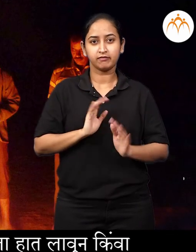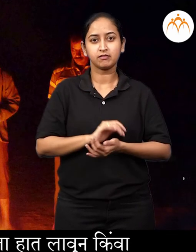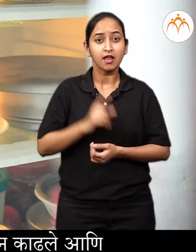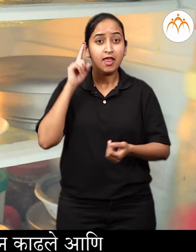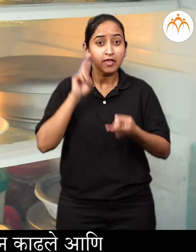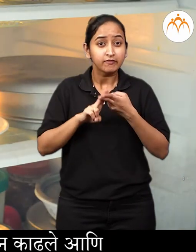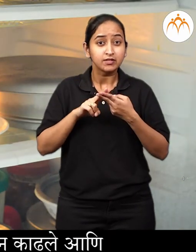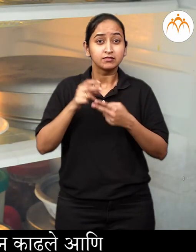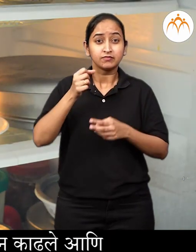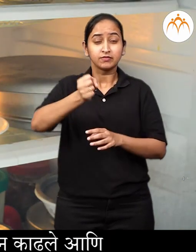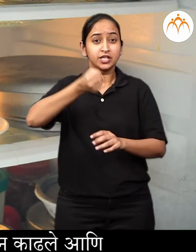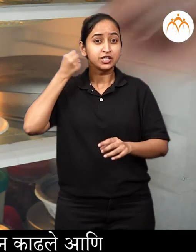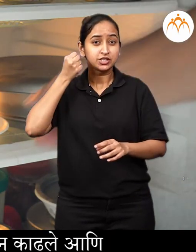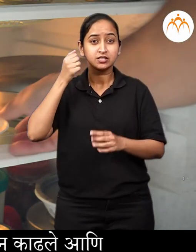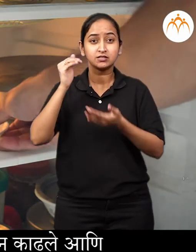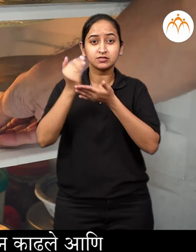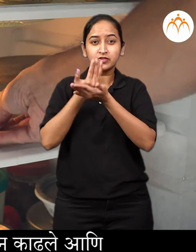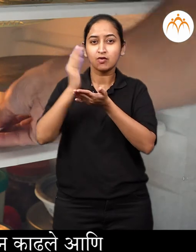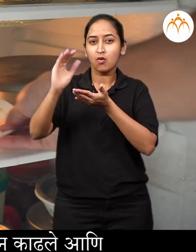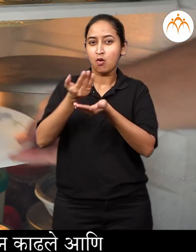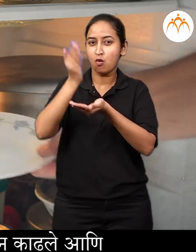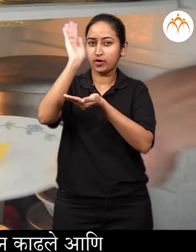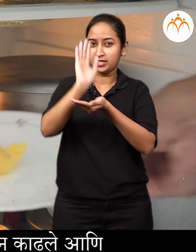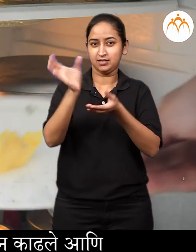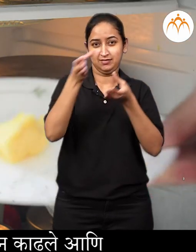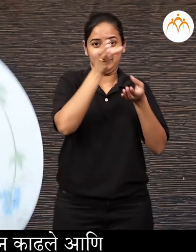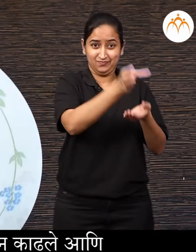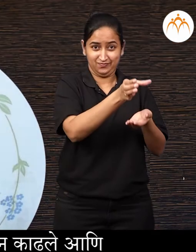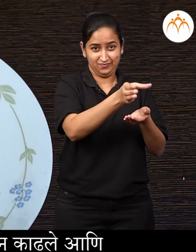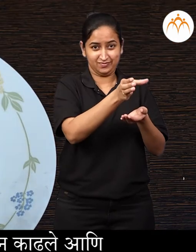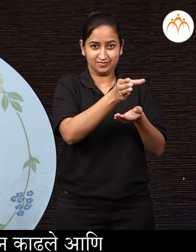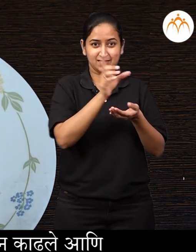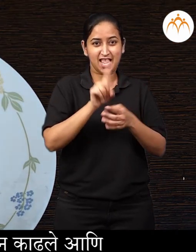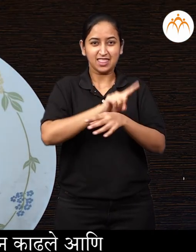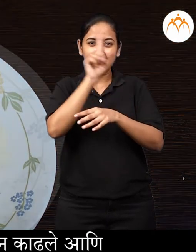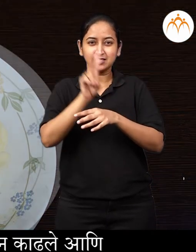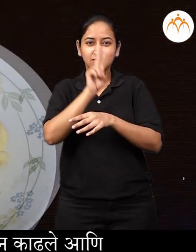जर आपन लोणी फ्रीज मदून काडले, आणि त्याला काही काड बाहेरस ठेवले तर काय होते